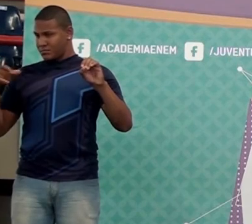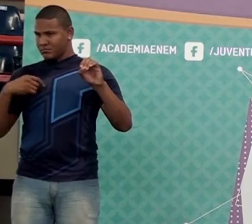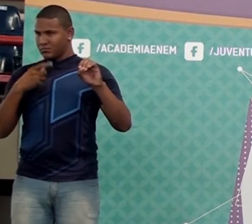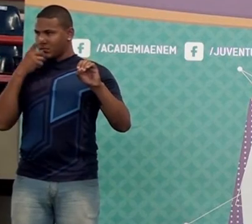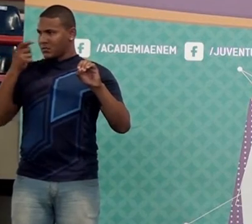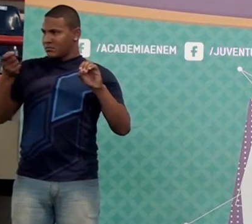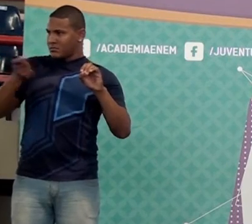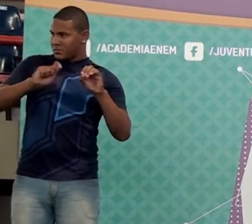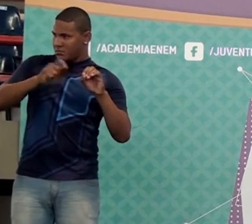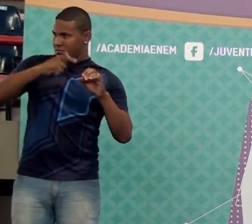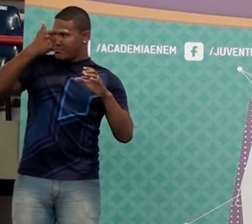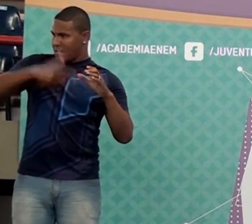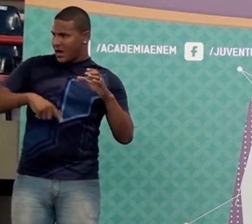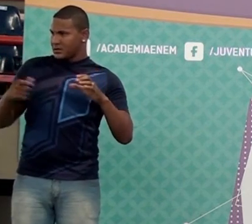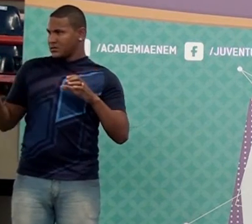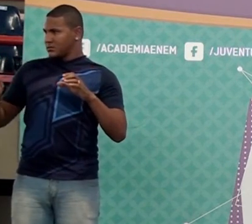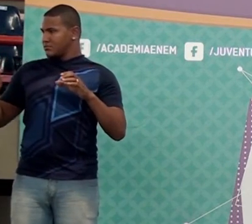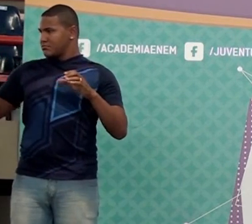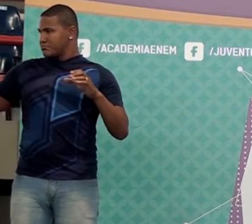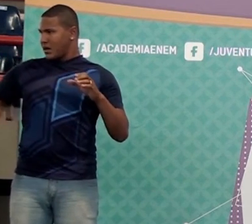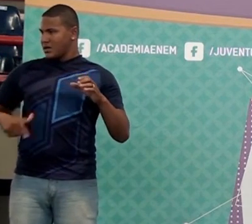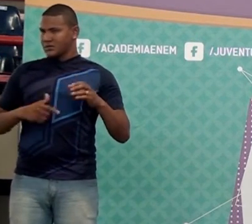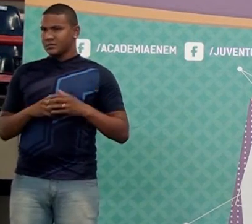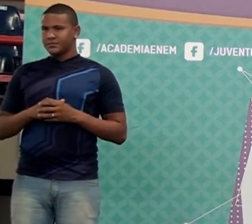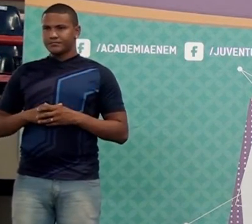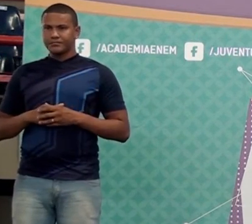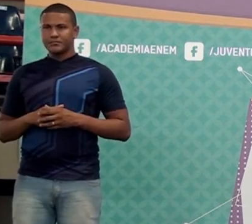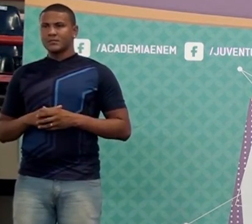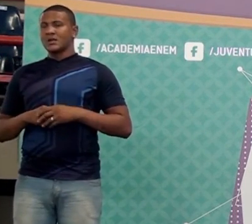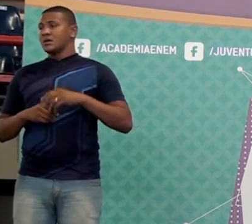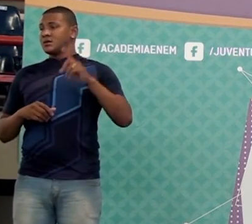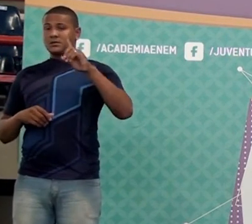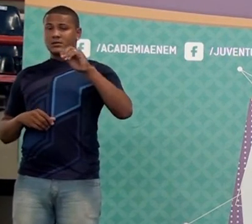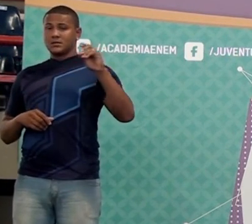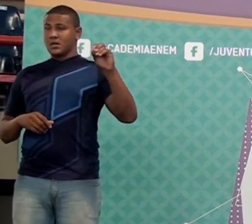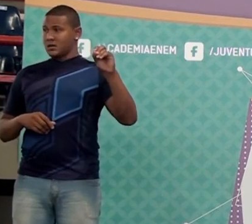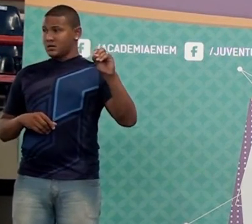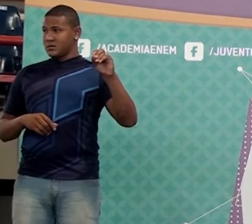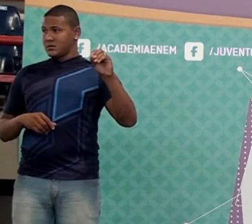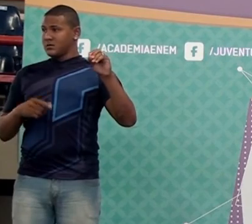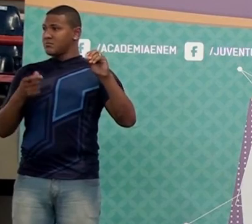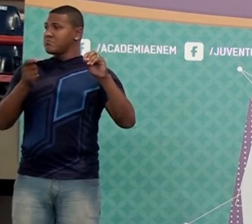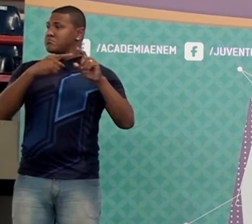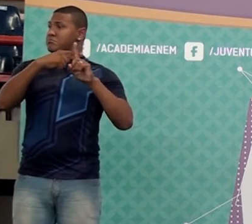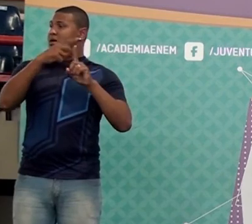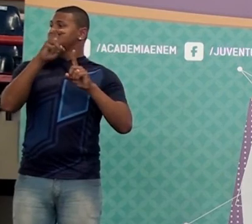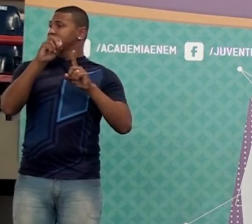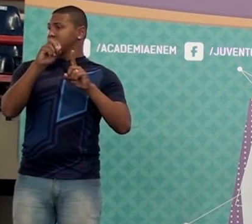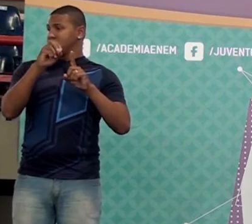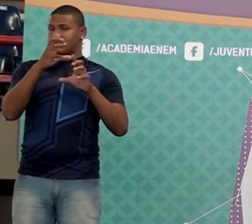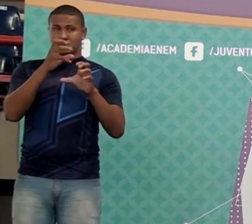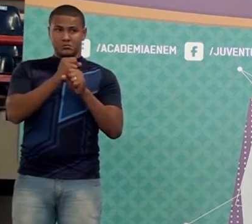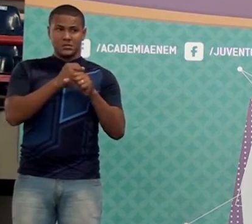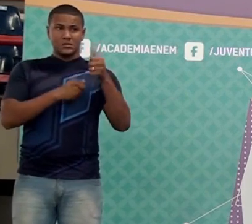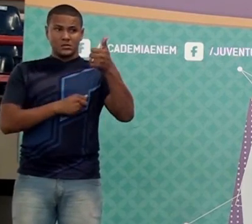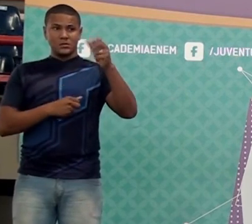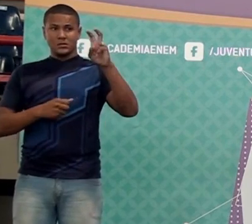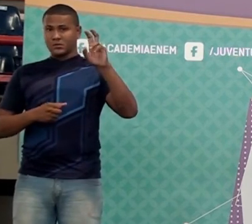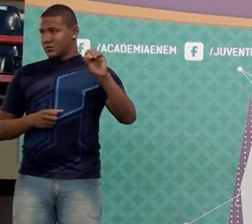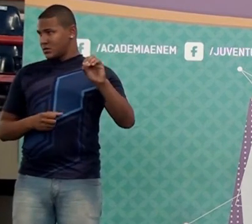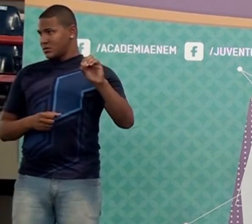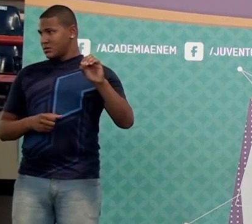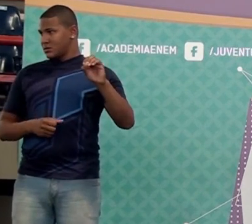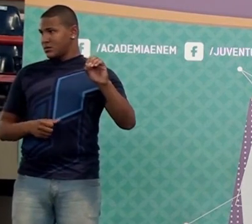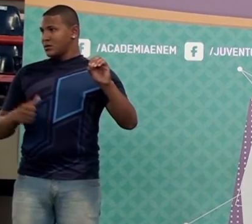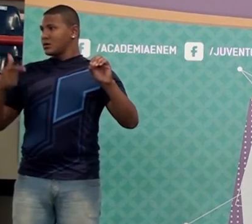50 de açúcar, que é a resposta, 100 mais 50? 150. 250 mais